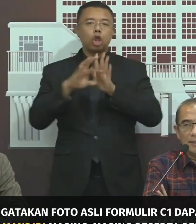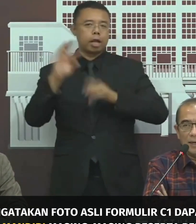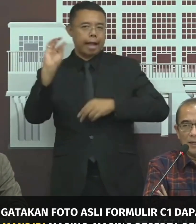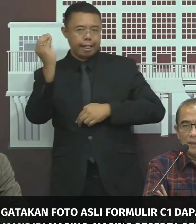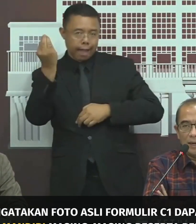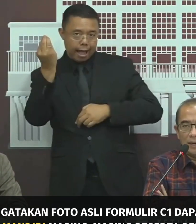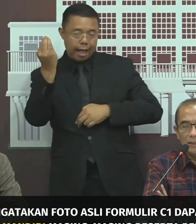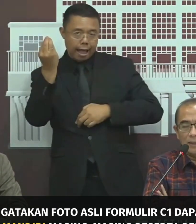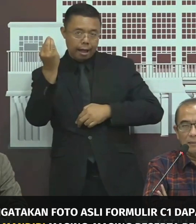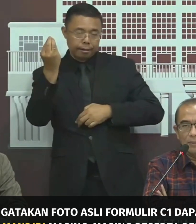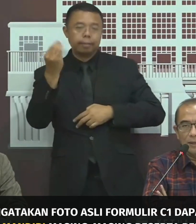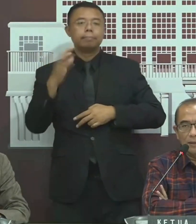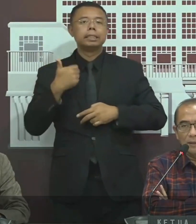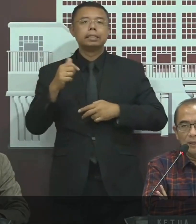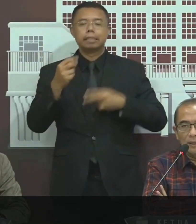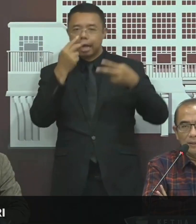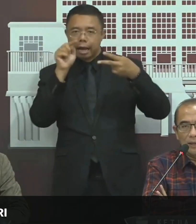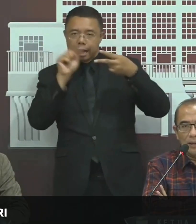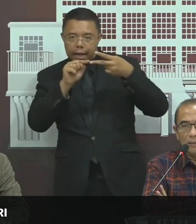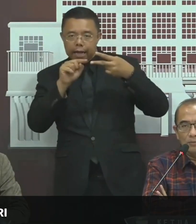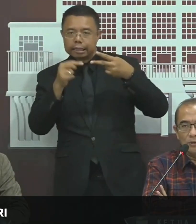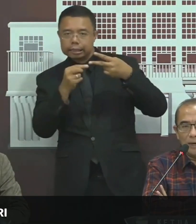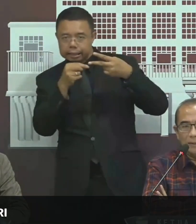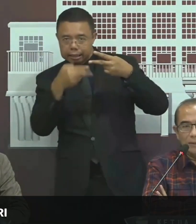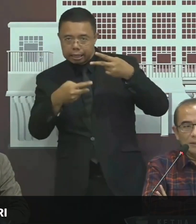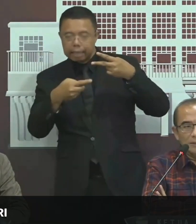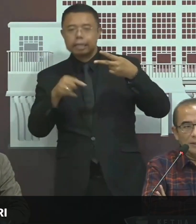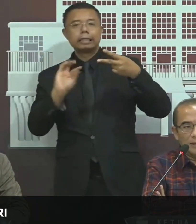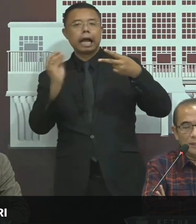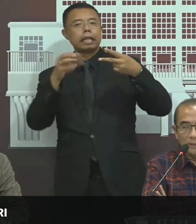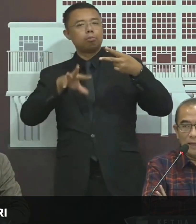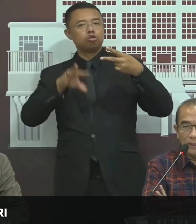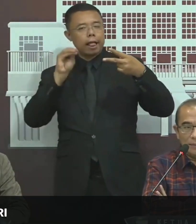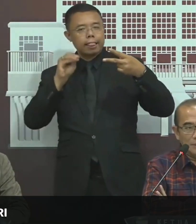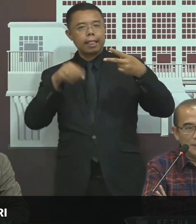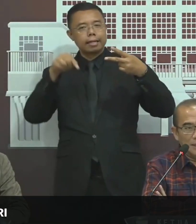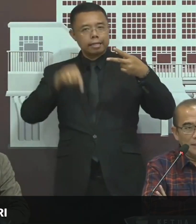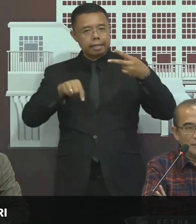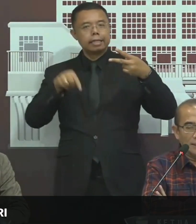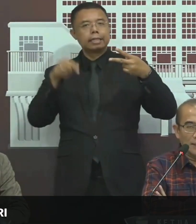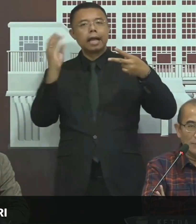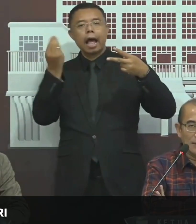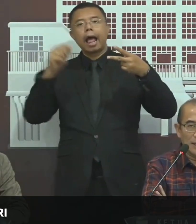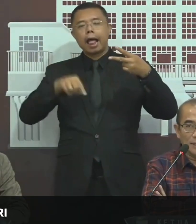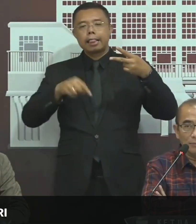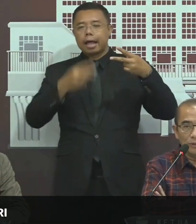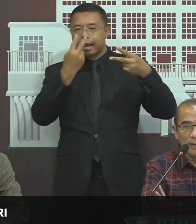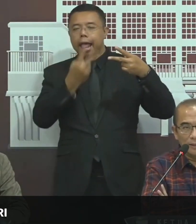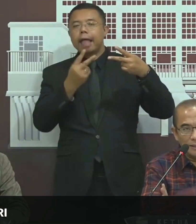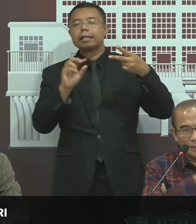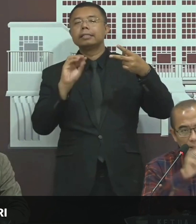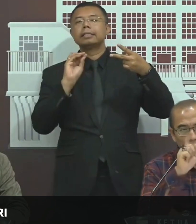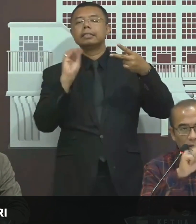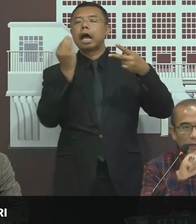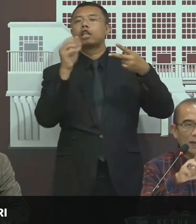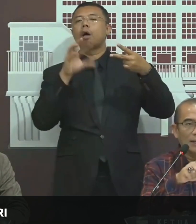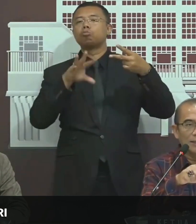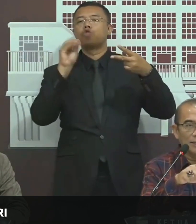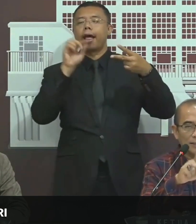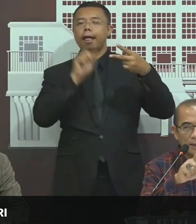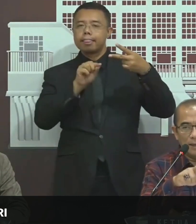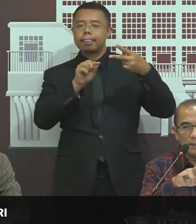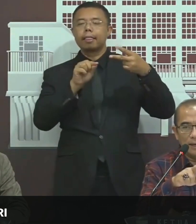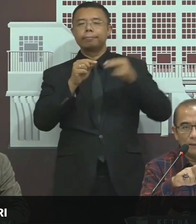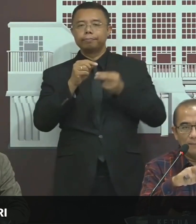Jakarta Kita ambil Jakarta Pusat, Jakarta Selatan misalkan, kita ambil Jakarta Pusat Lalu klik